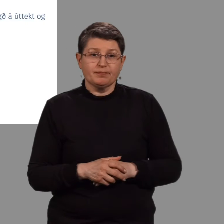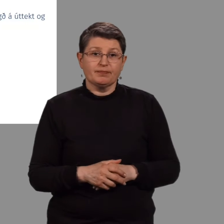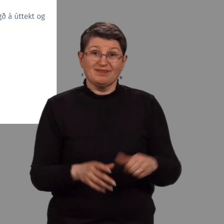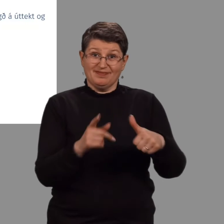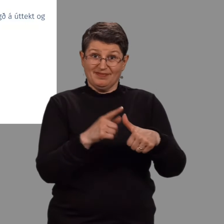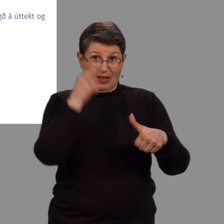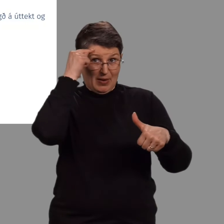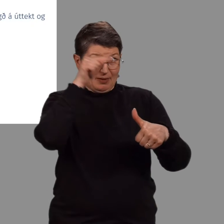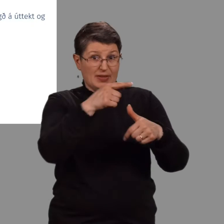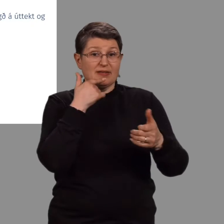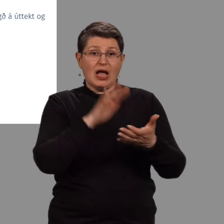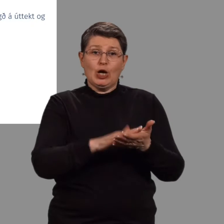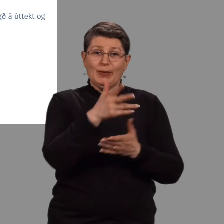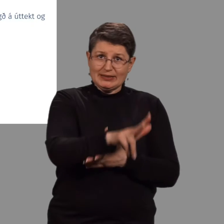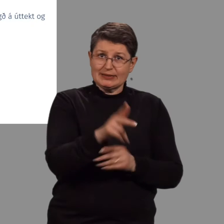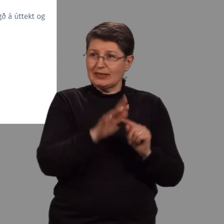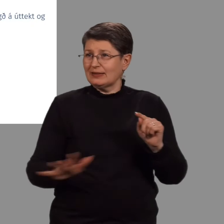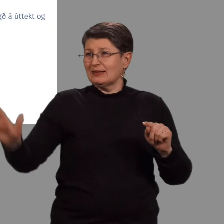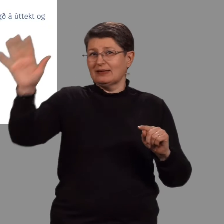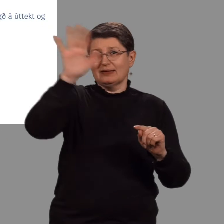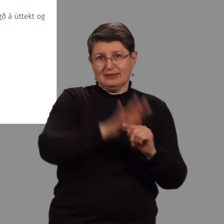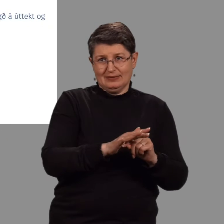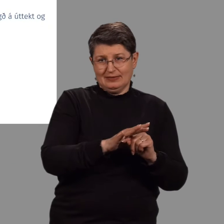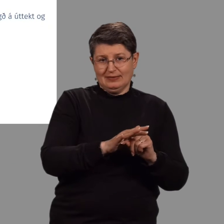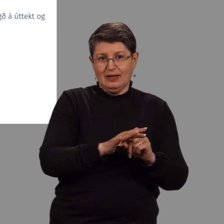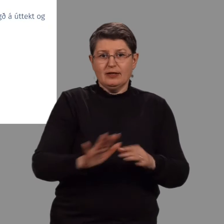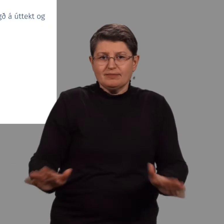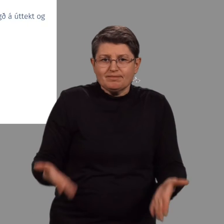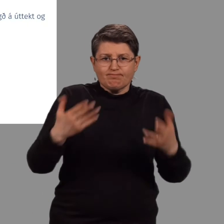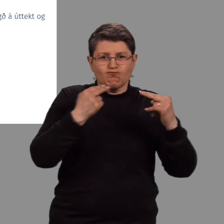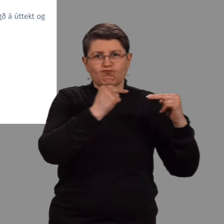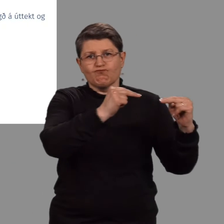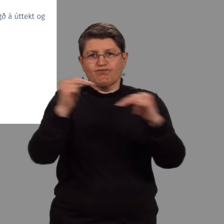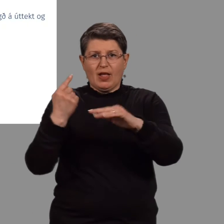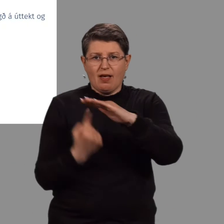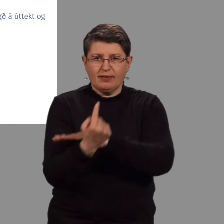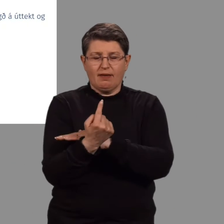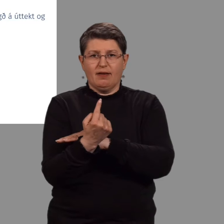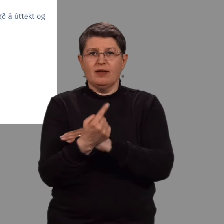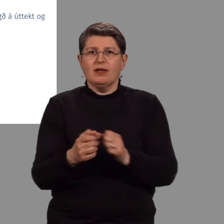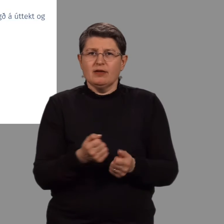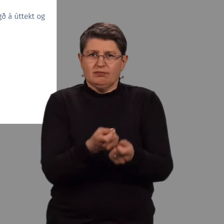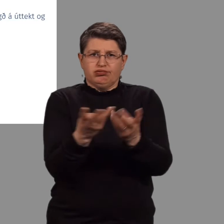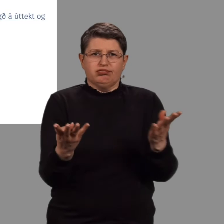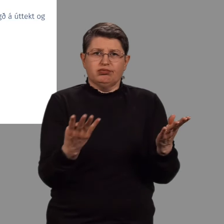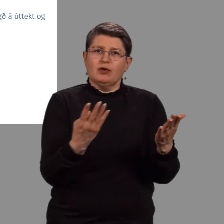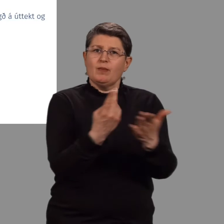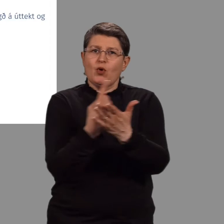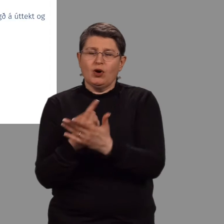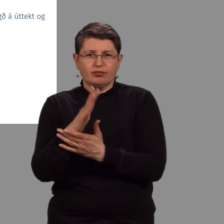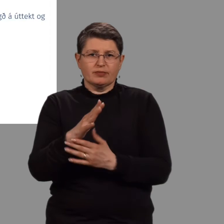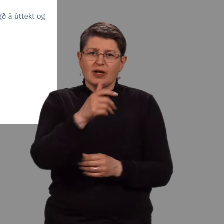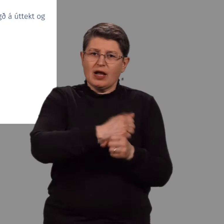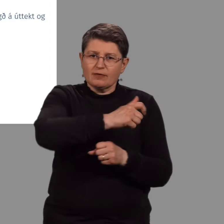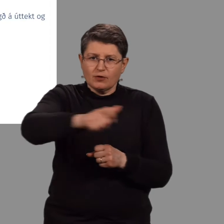Fyrsta markmiði fjallar um listir um land allt. Það stuðlað, jöfnu aðgengi um land allt, fjölbrektar í valkostum fyrir aðtunum fólki listum,